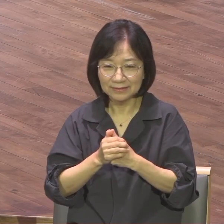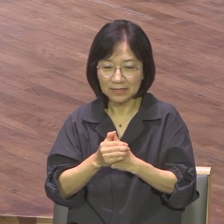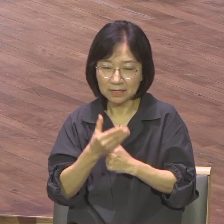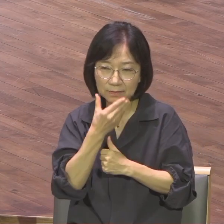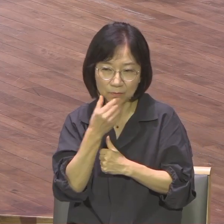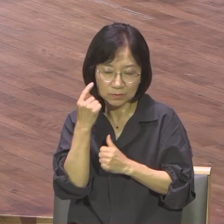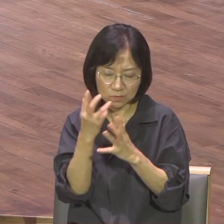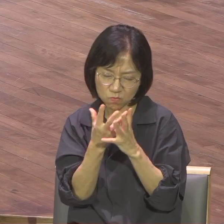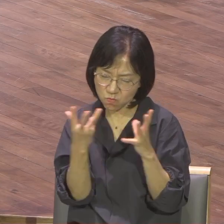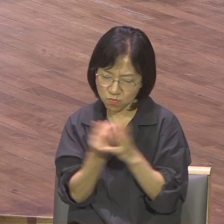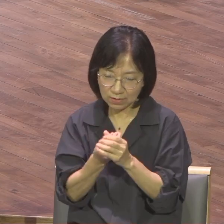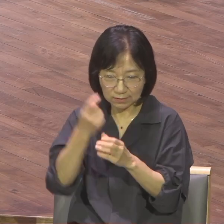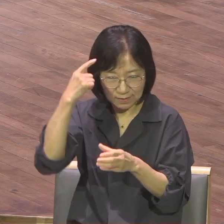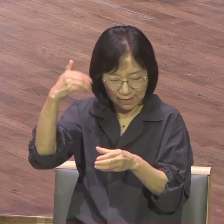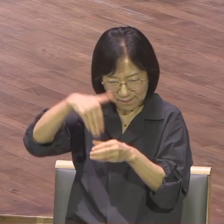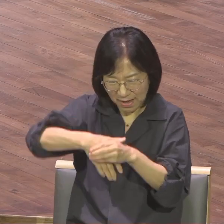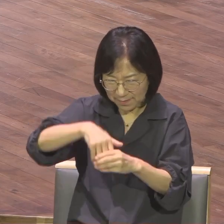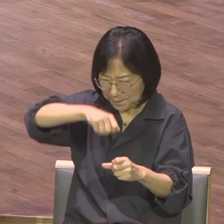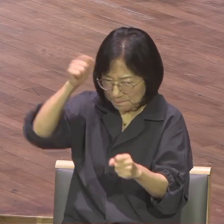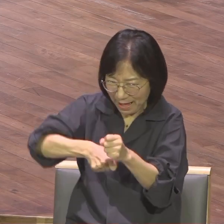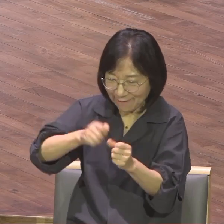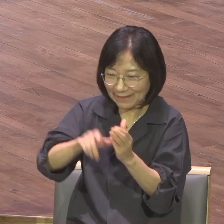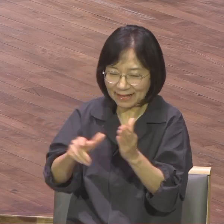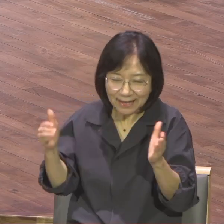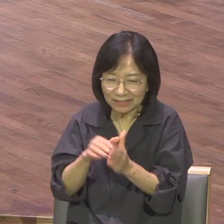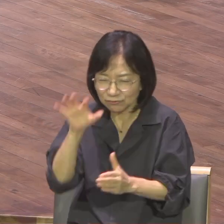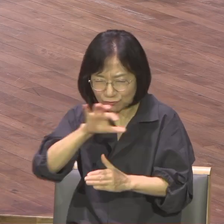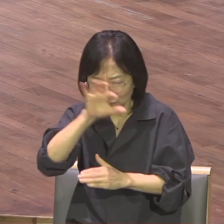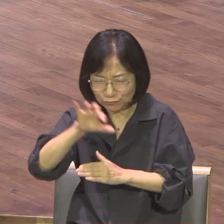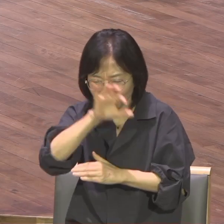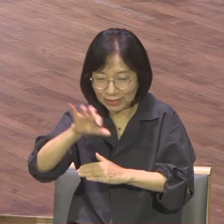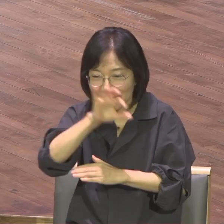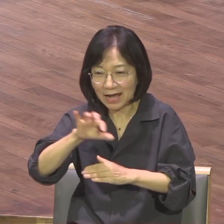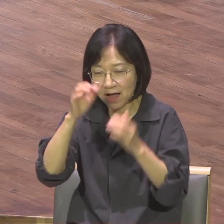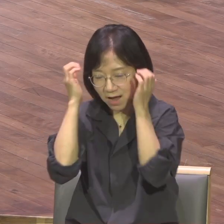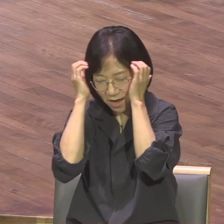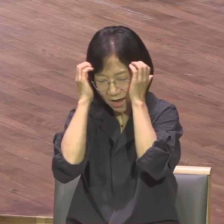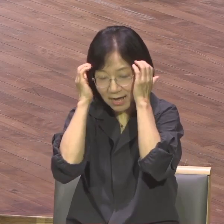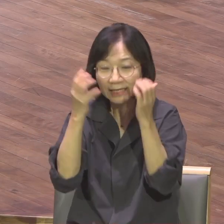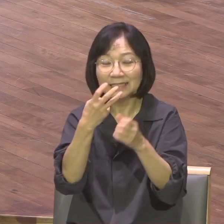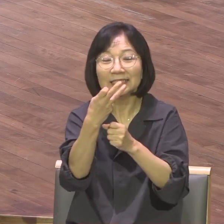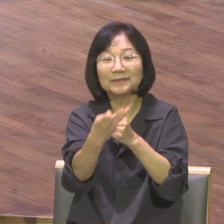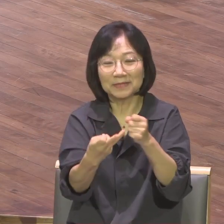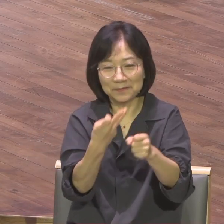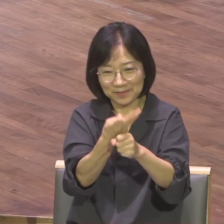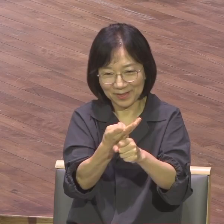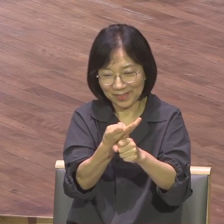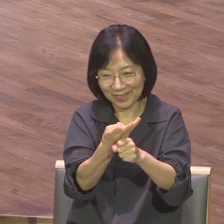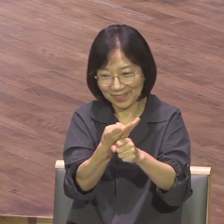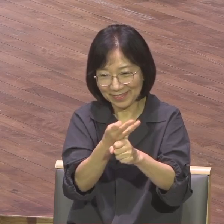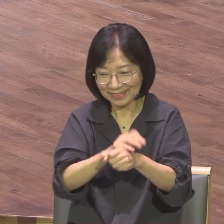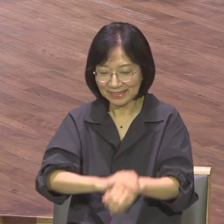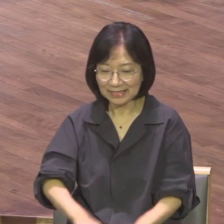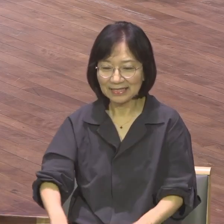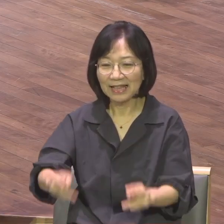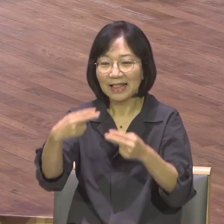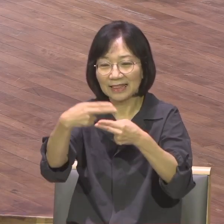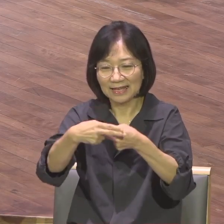철저하게 뿌리내리며 훈련 받았습니다. 우리 다락방 전도운동도 거의 30년 가까이 인도